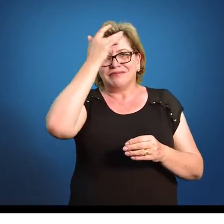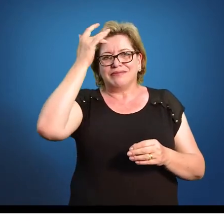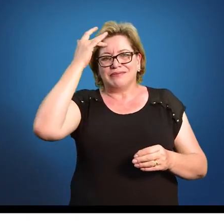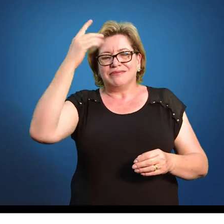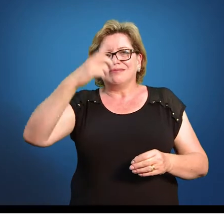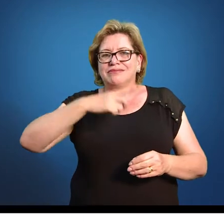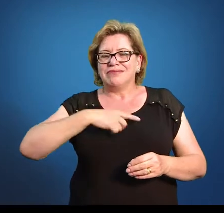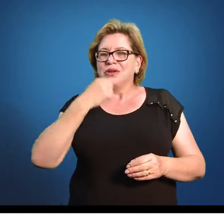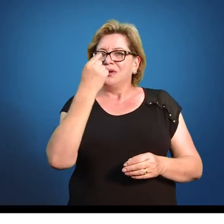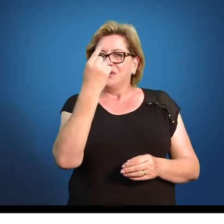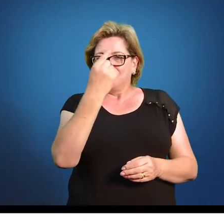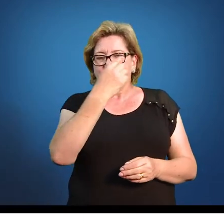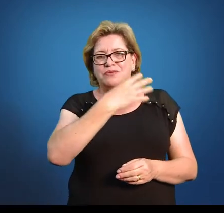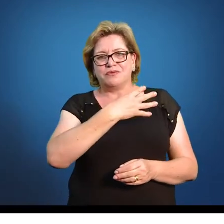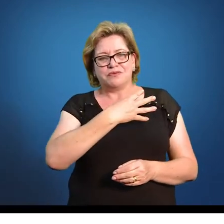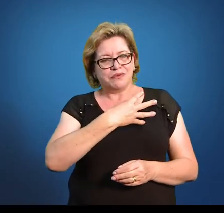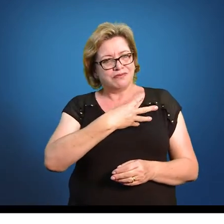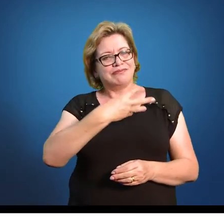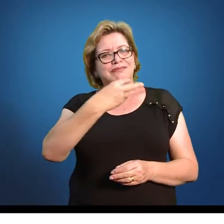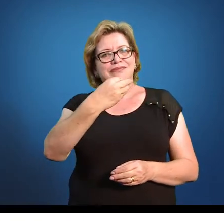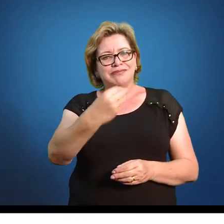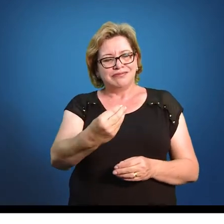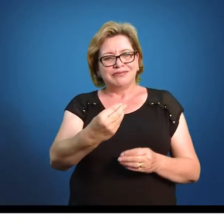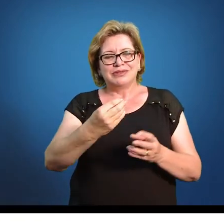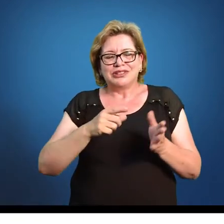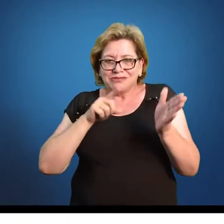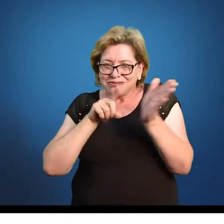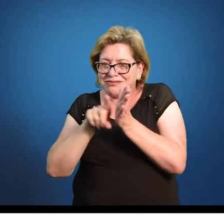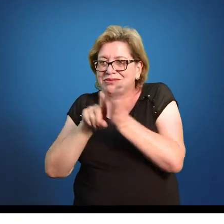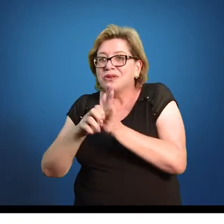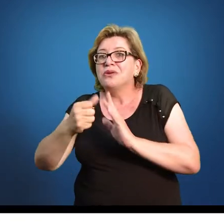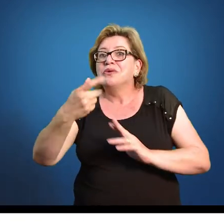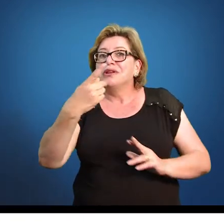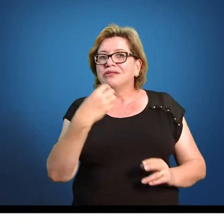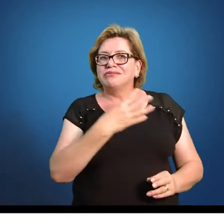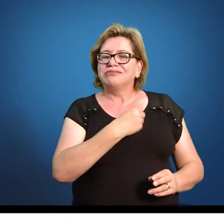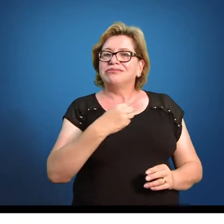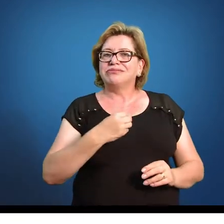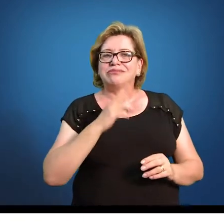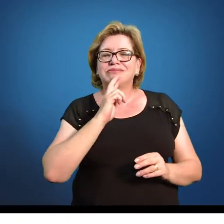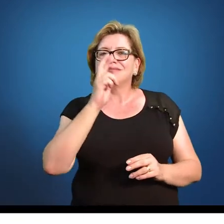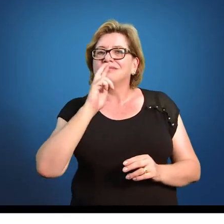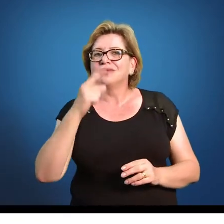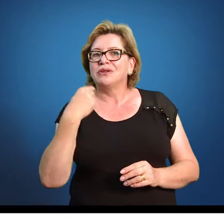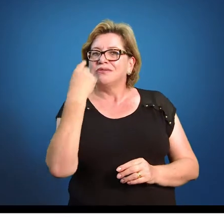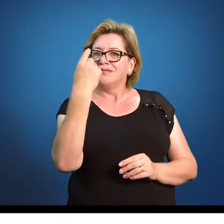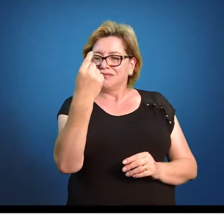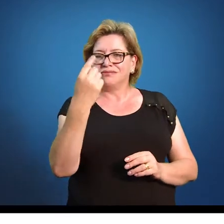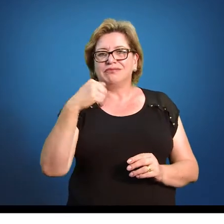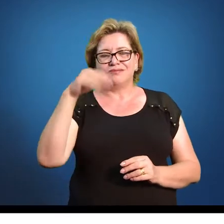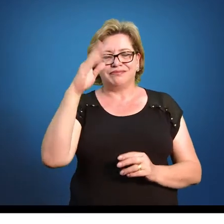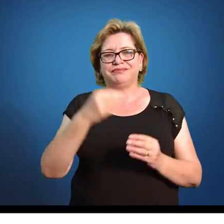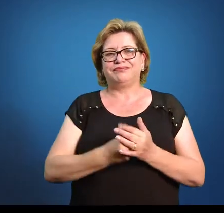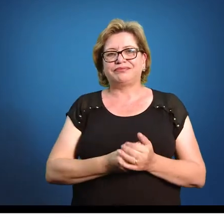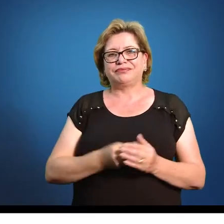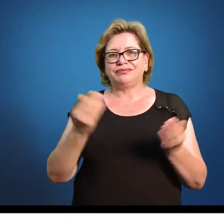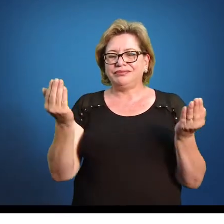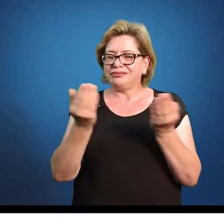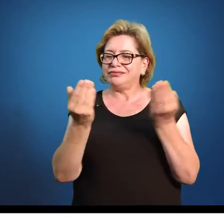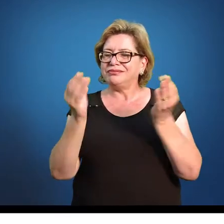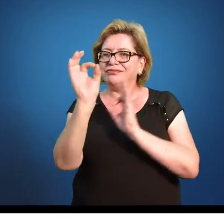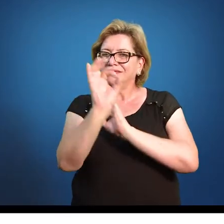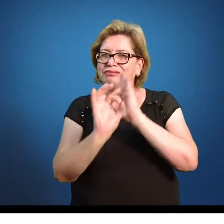parte aqui da nossa pesquisa, que a gente perguntou o número de filhos, tem um filho. Mas a ideia agora é a seguinte,